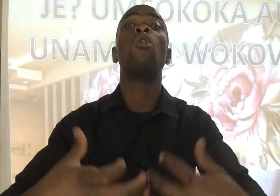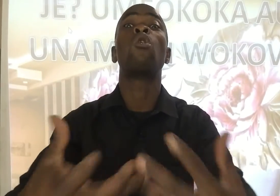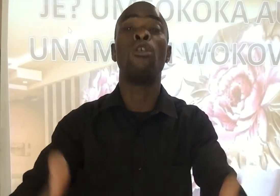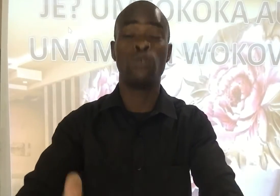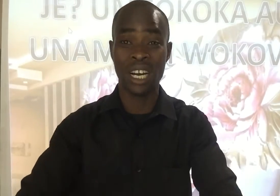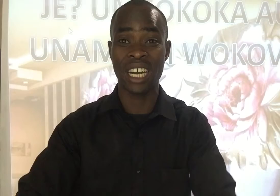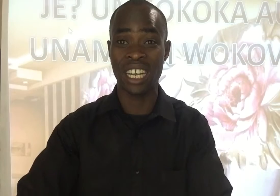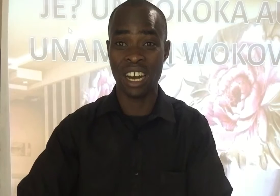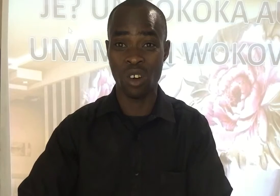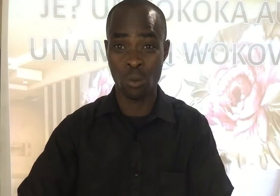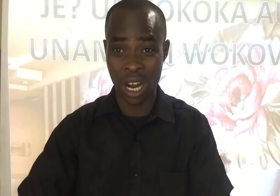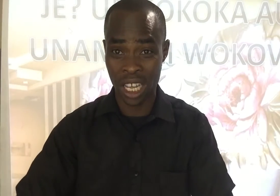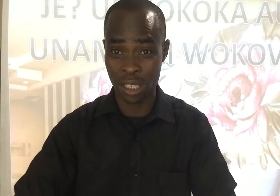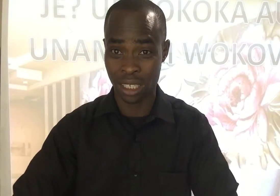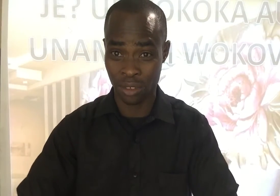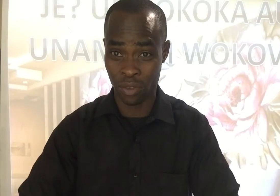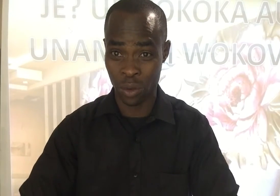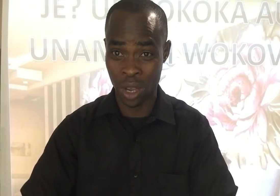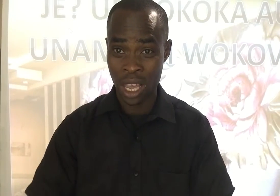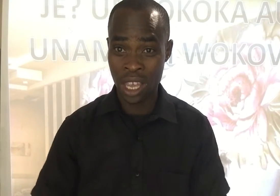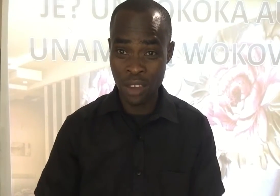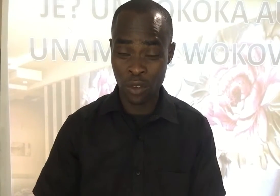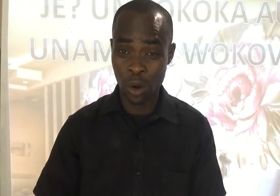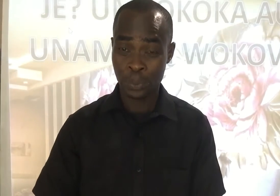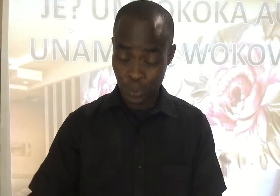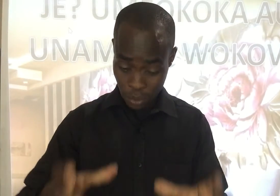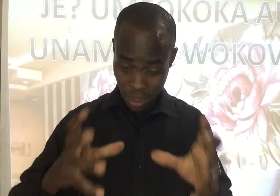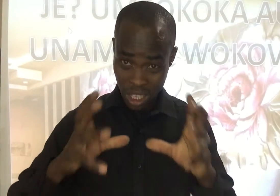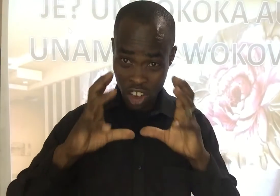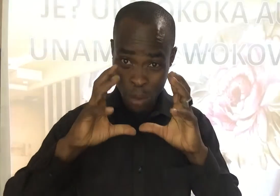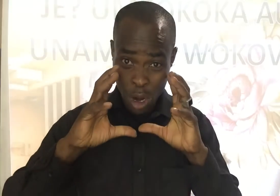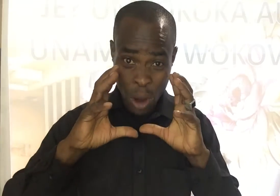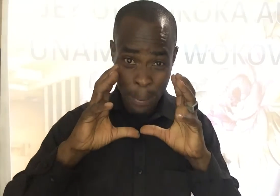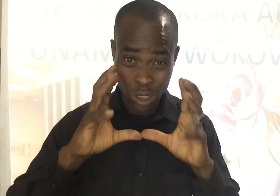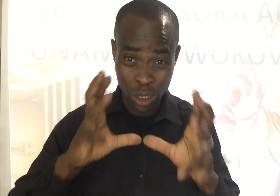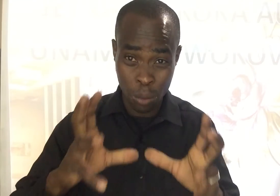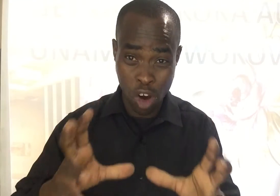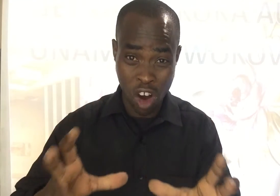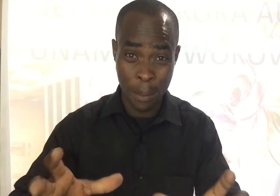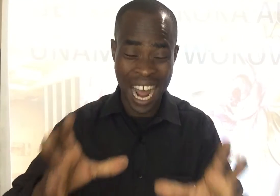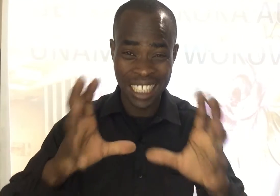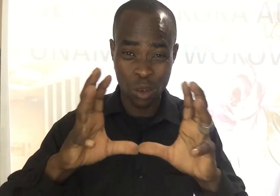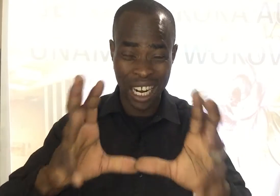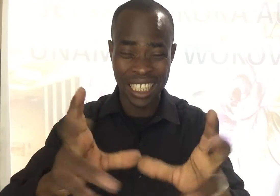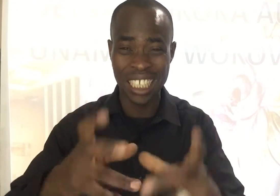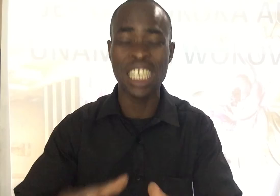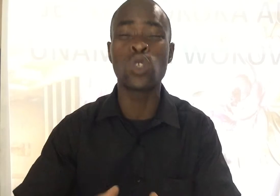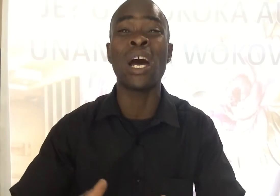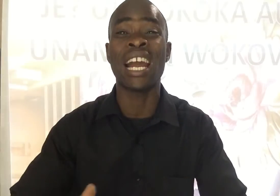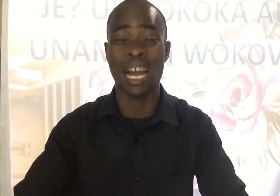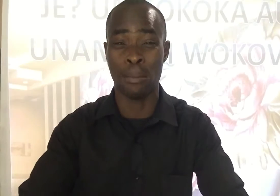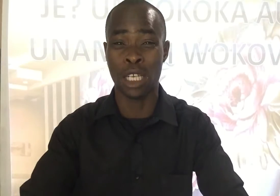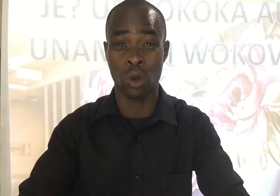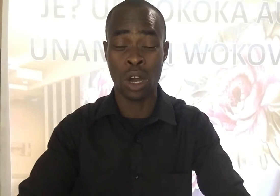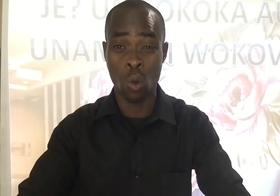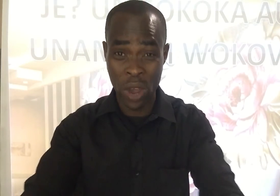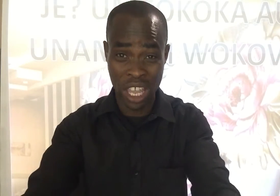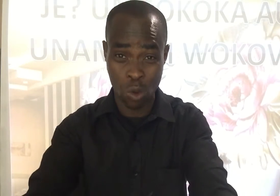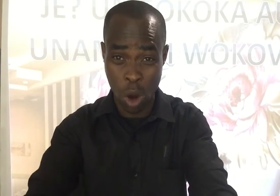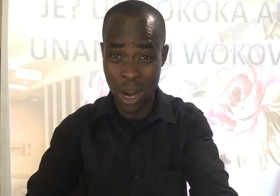okovu ndani yao, buwana Yesu wa sifiwe Hivo, yomano unapata kutambua kwa mba hata wakati Yesu anakamatwa Wengi wawo